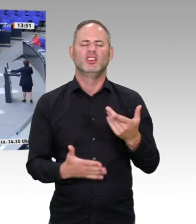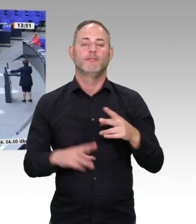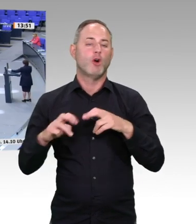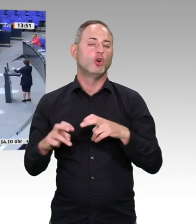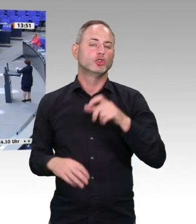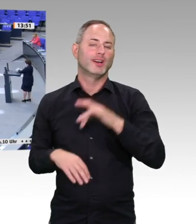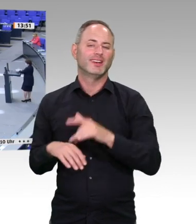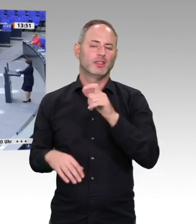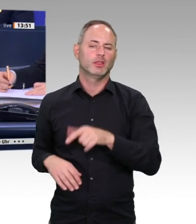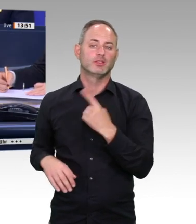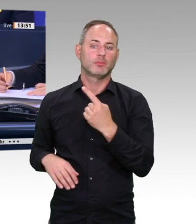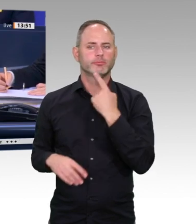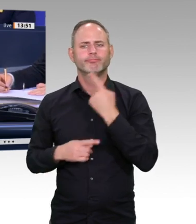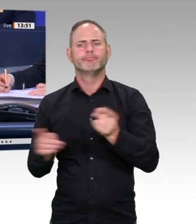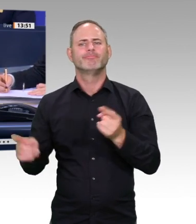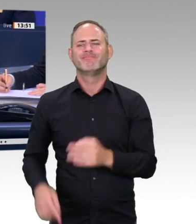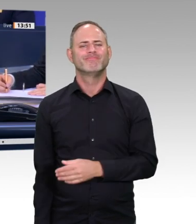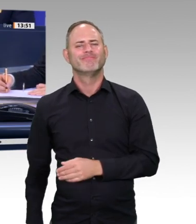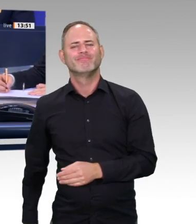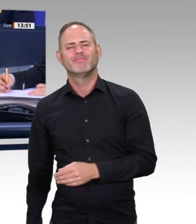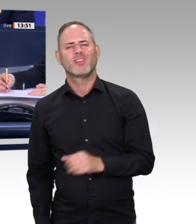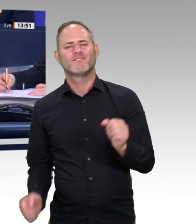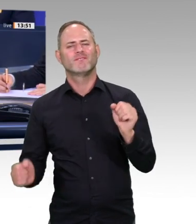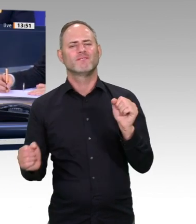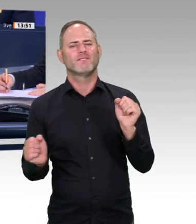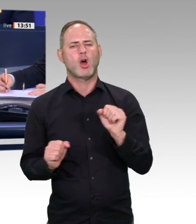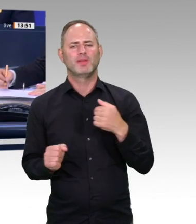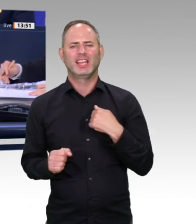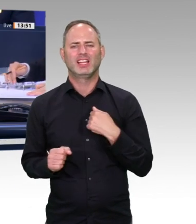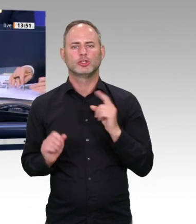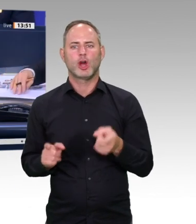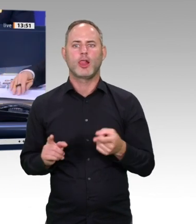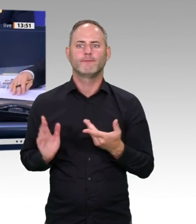Ich erteile das Wort der Kollegin Beate Walter-Rosenheimer für Bündnis 90 Grüne.